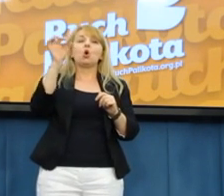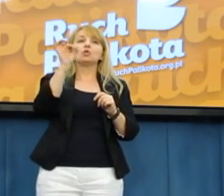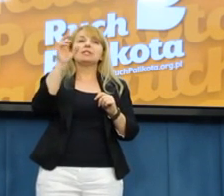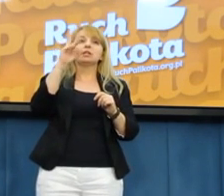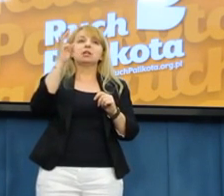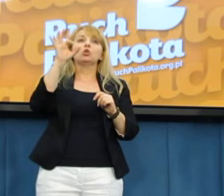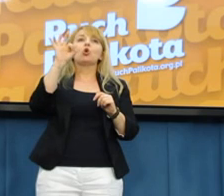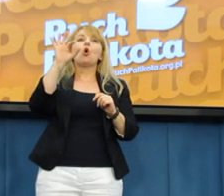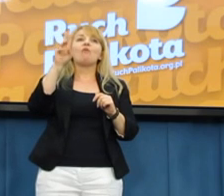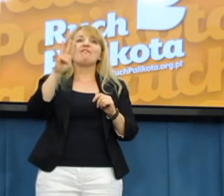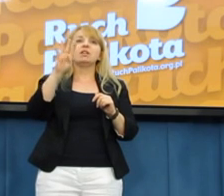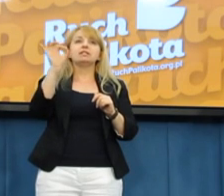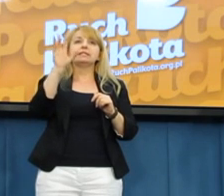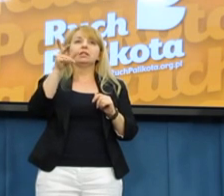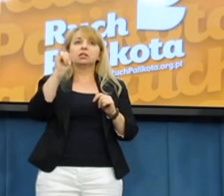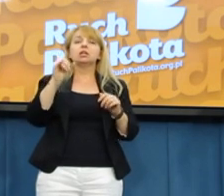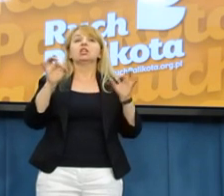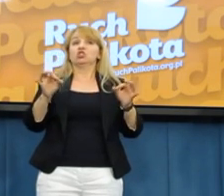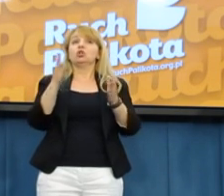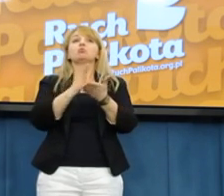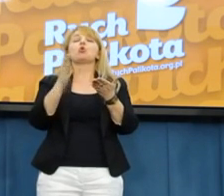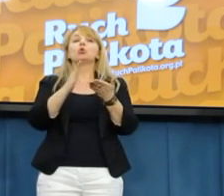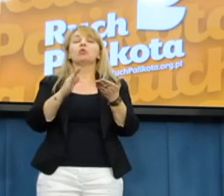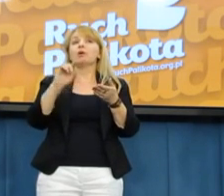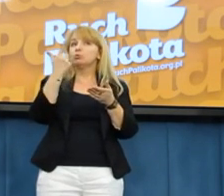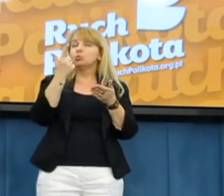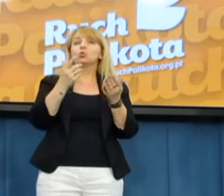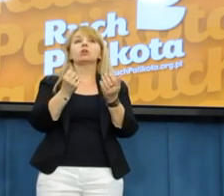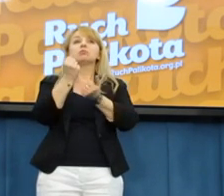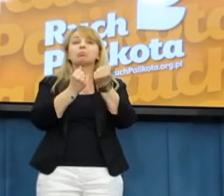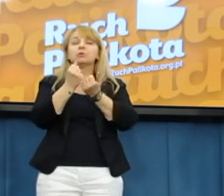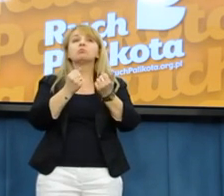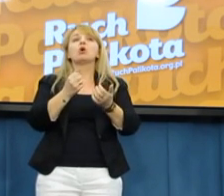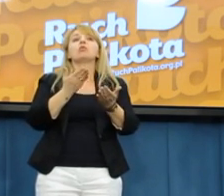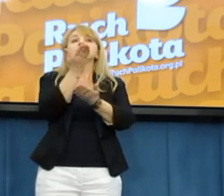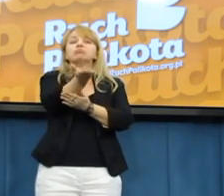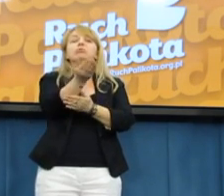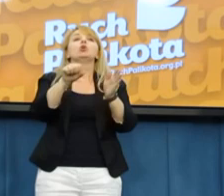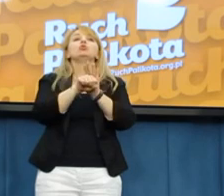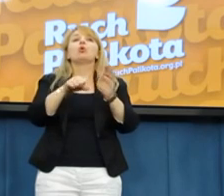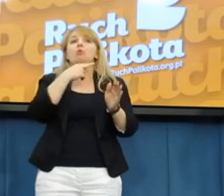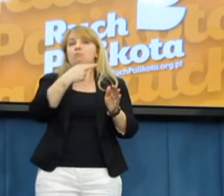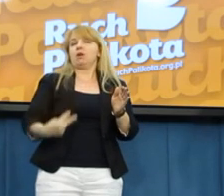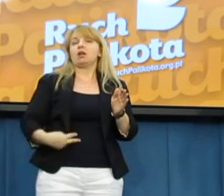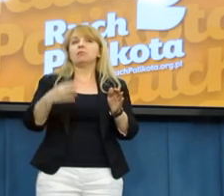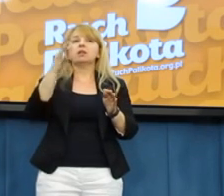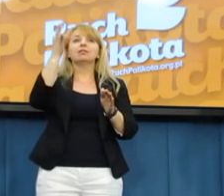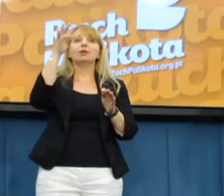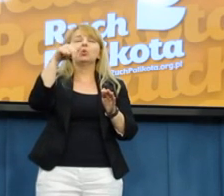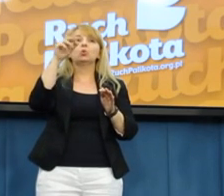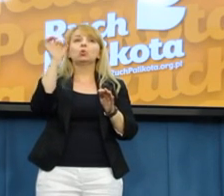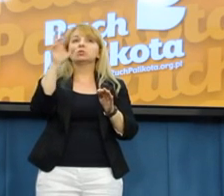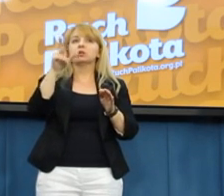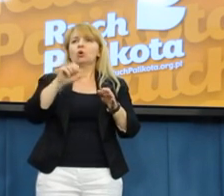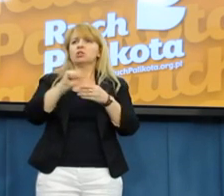pana premiera Tuska, którym jakby zarzuca mi w sprawie finansów i jego podległych służbom, łamanie prawa i